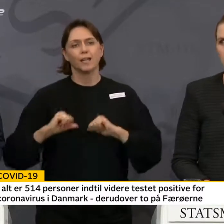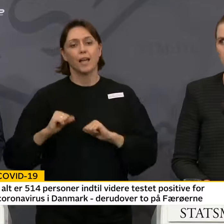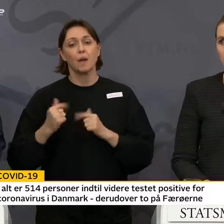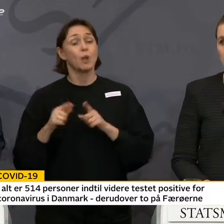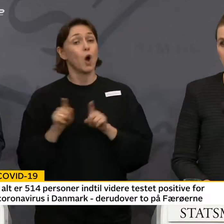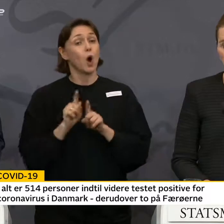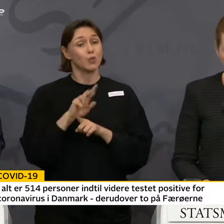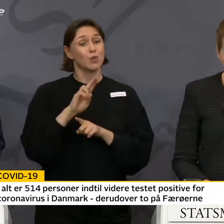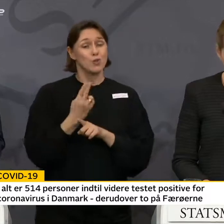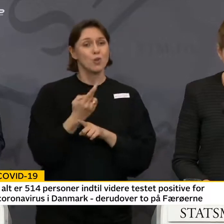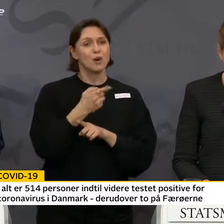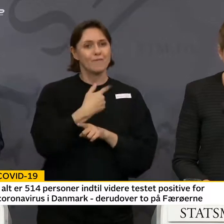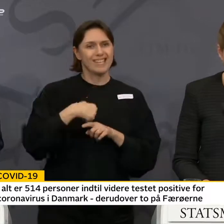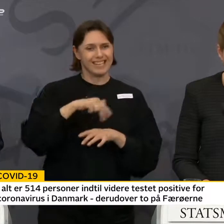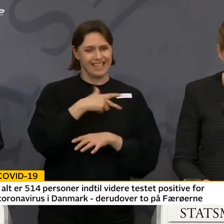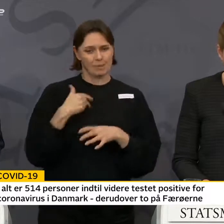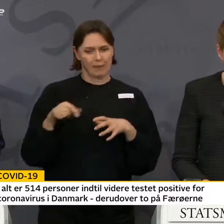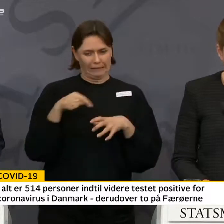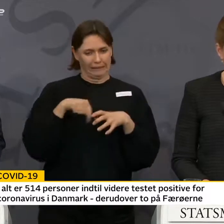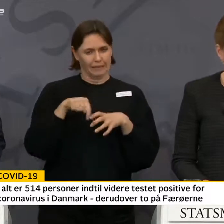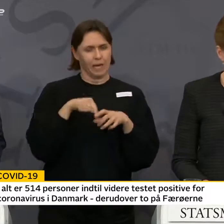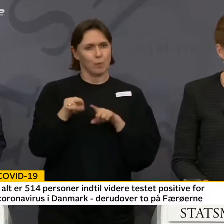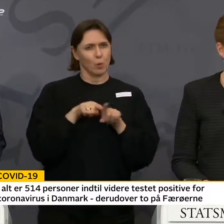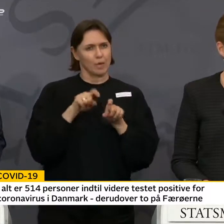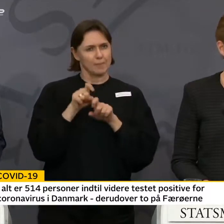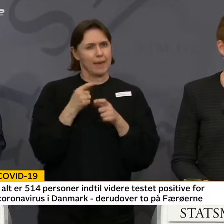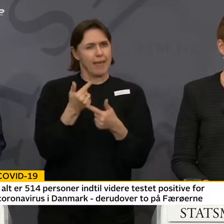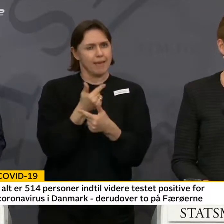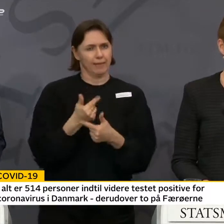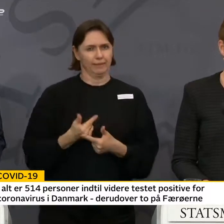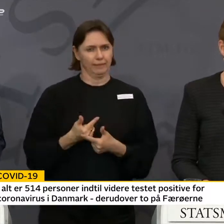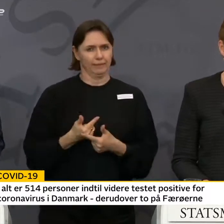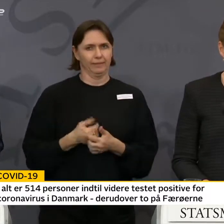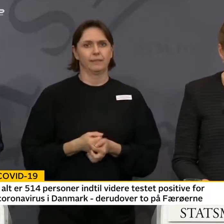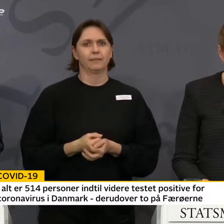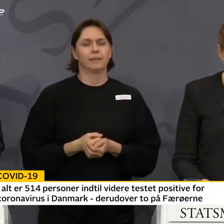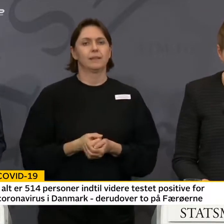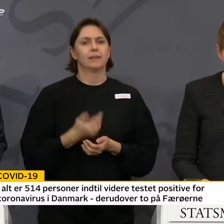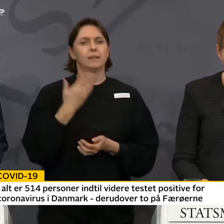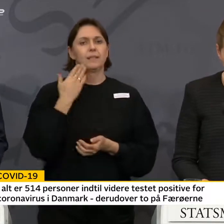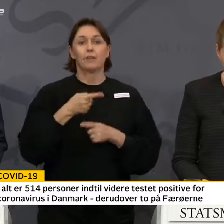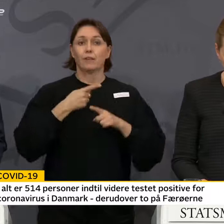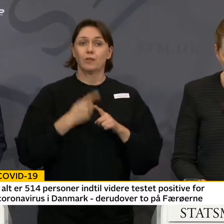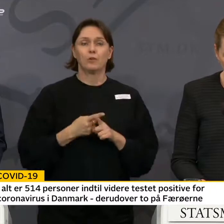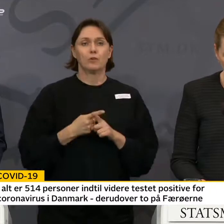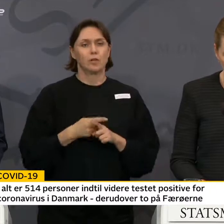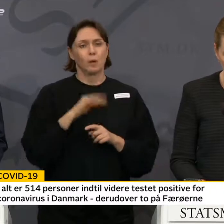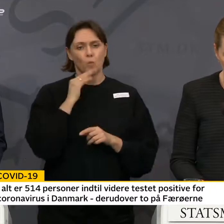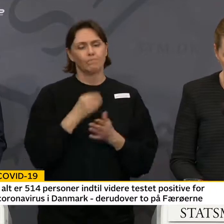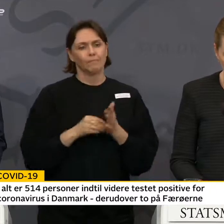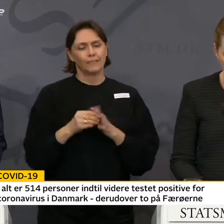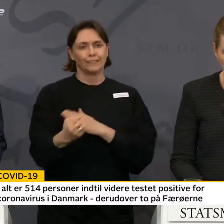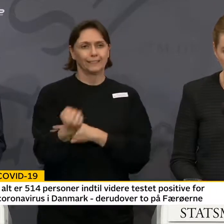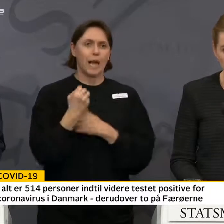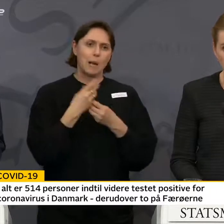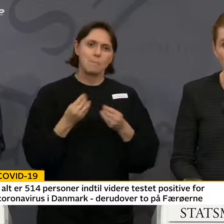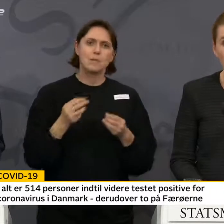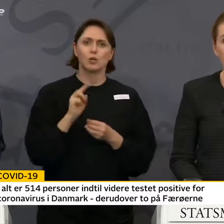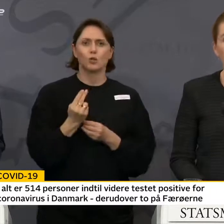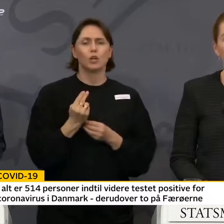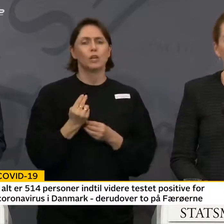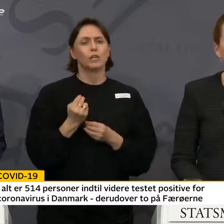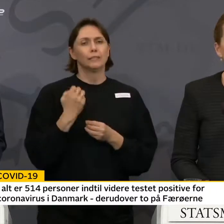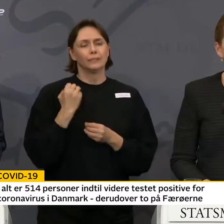vi også begynder at smitte hinanden her i Danmark. Og derfor skal vi tage stærkere midler i brug for at hindre smittespredningen.